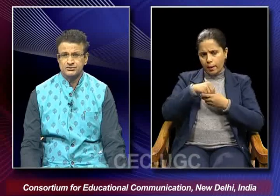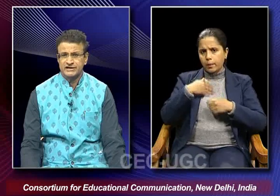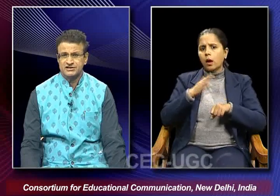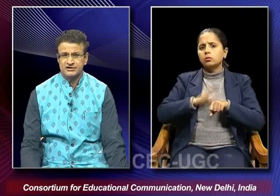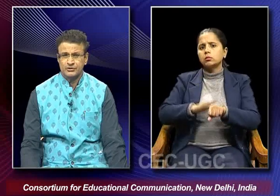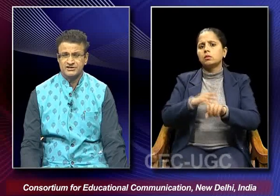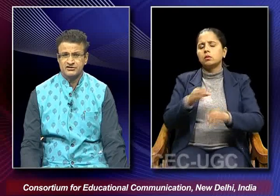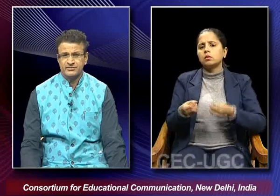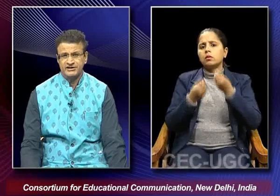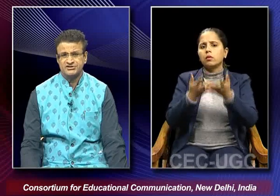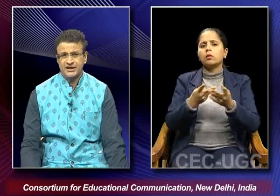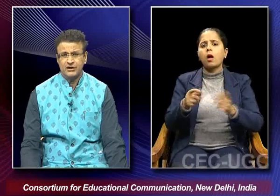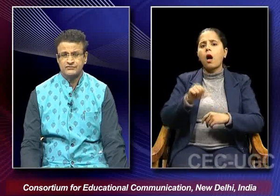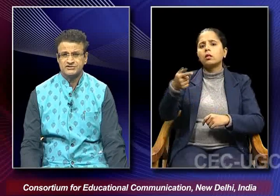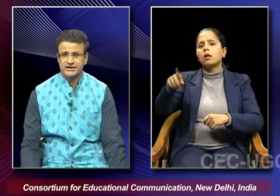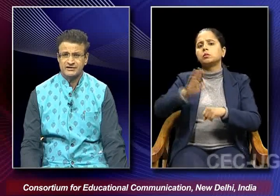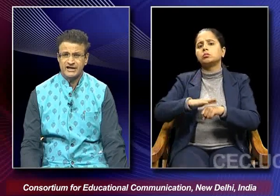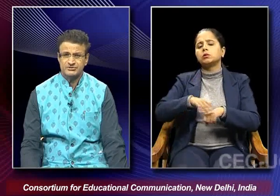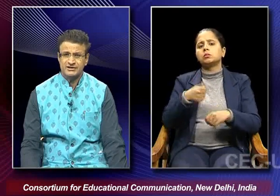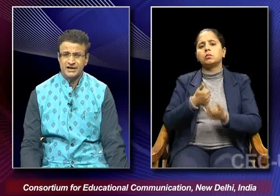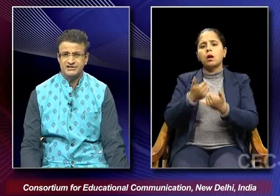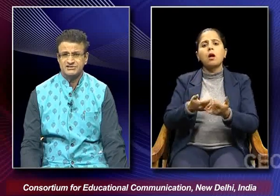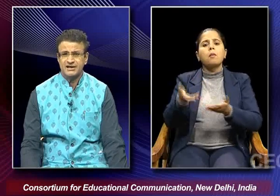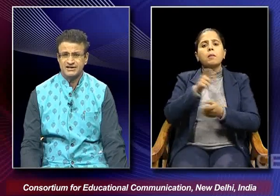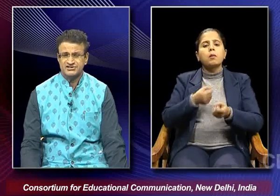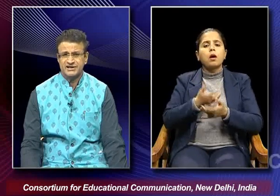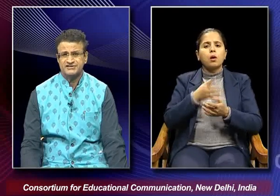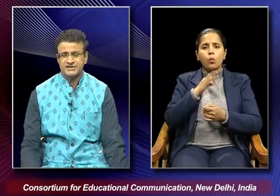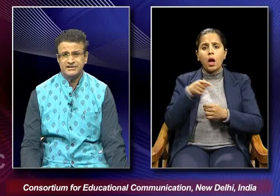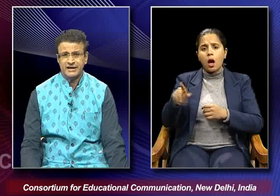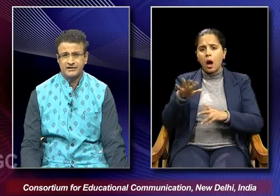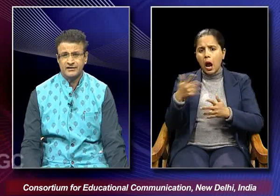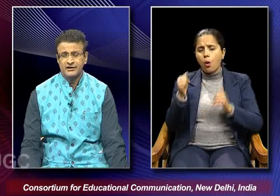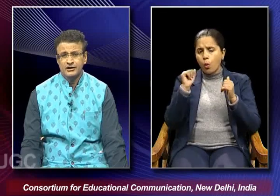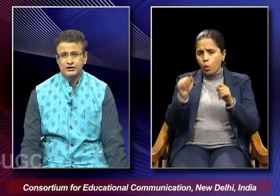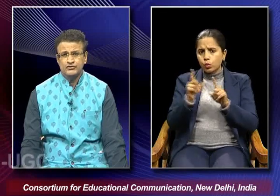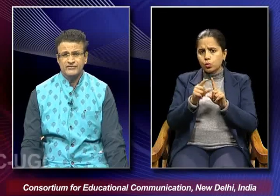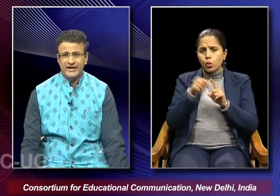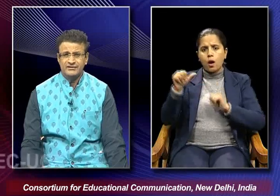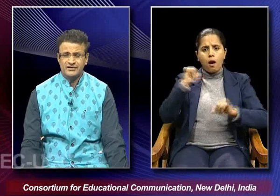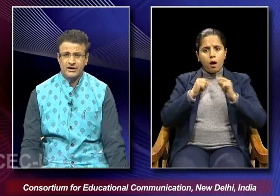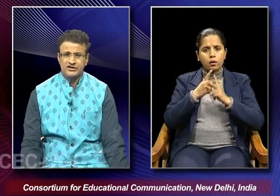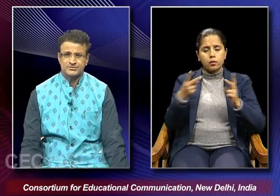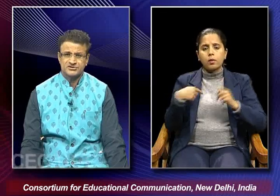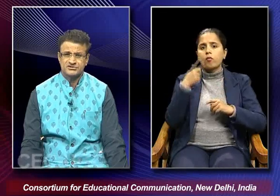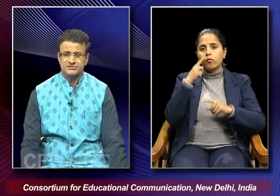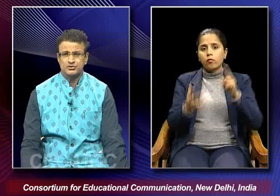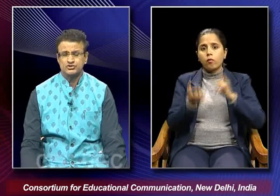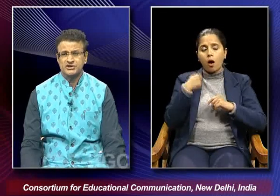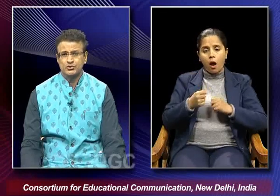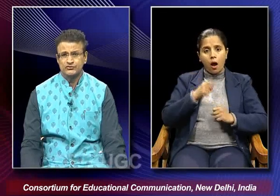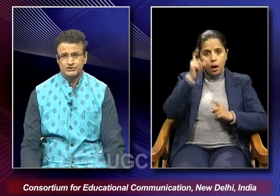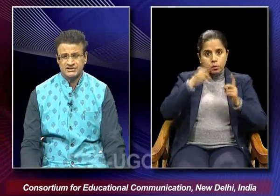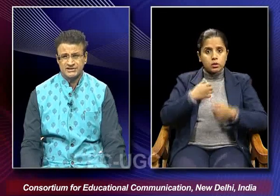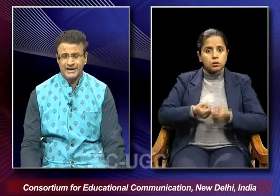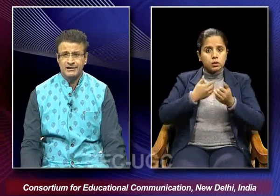through the external objective means and how it was characterized by the highly stylized sets and the acting so we find that how expressionism used